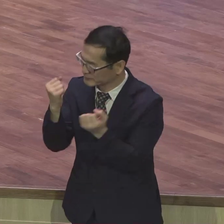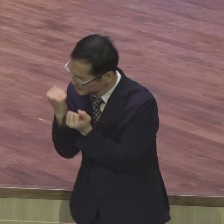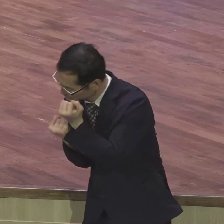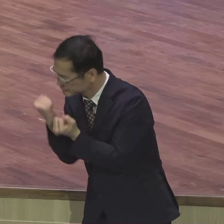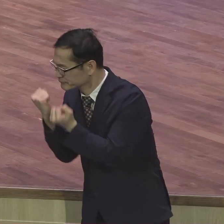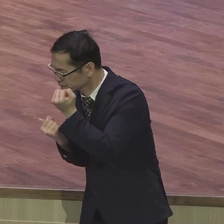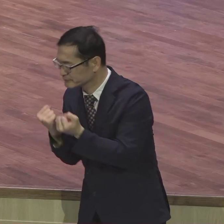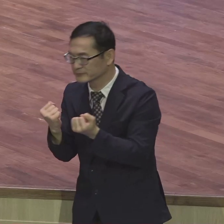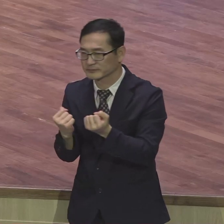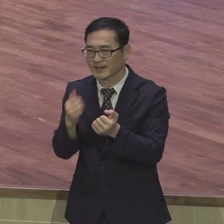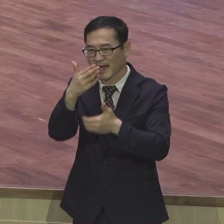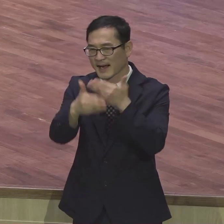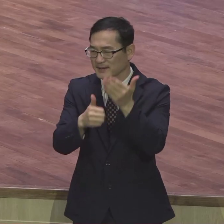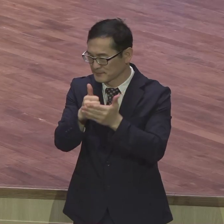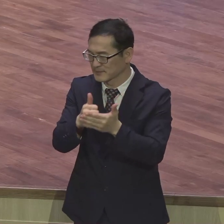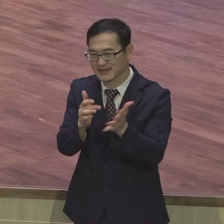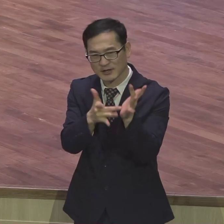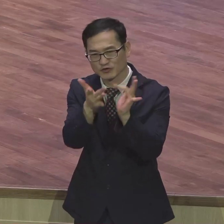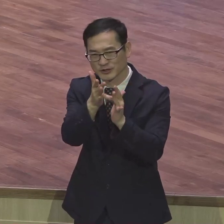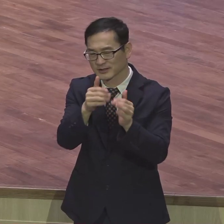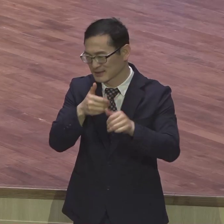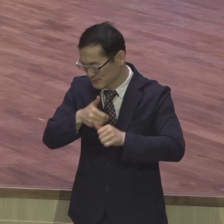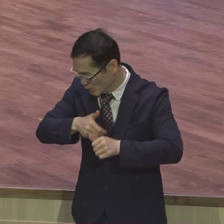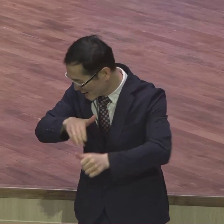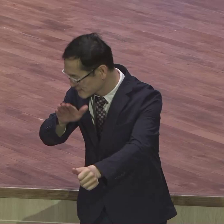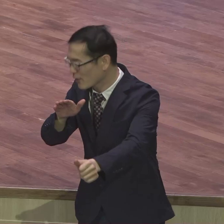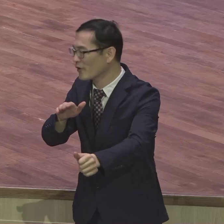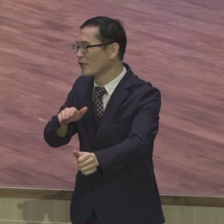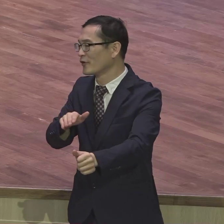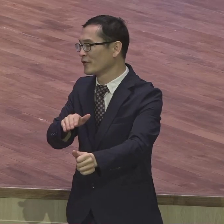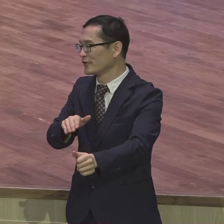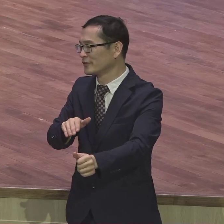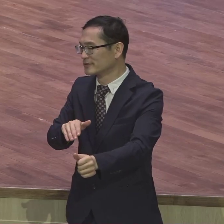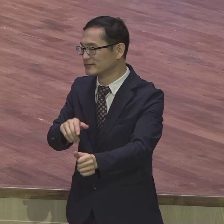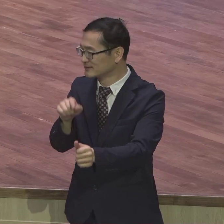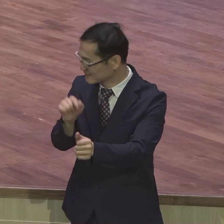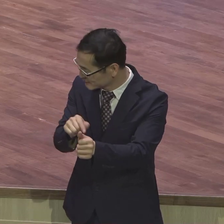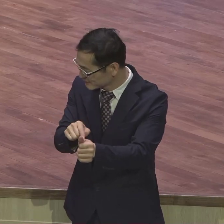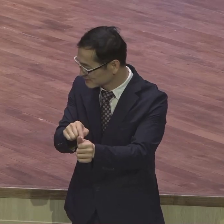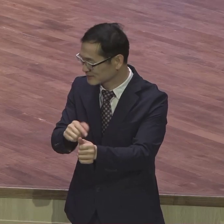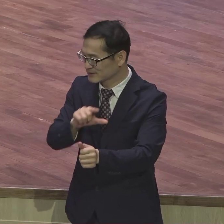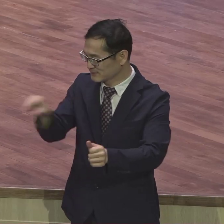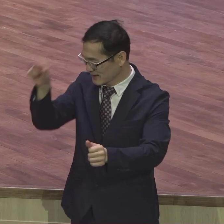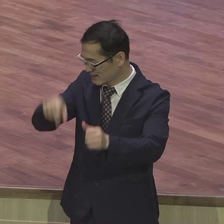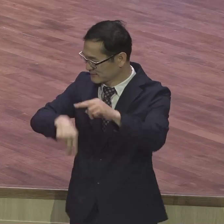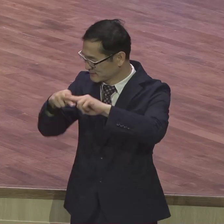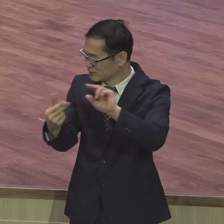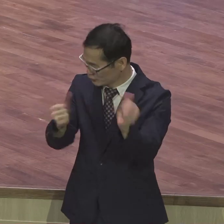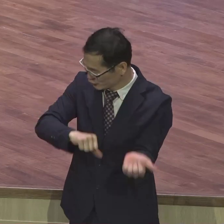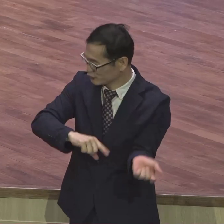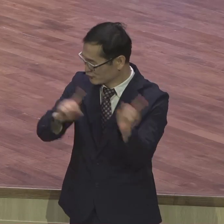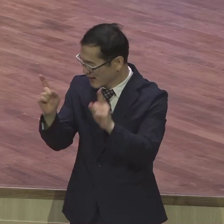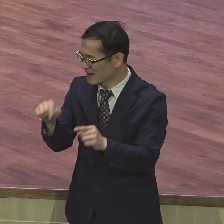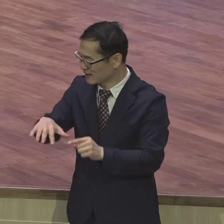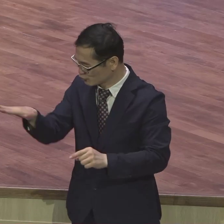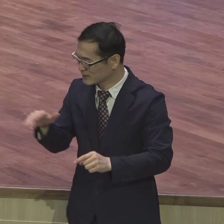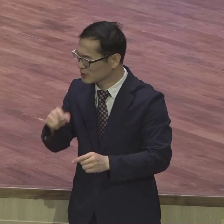인류를 구원하시기 위해서 예수 그리스도라는 분을 보냈었는데 그분이 우리를 왜 십자가 죽으시고 부활하셨다 이 예수를 믿음으로